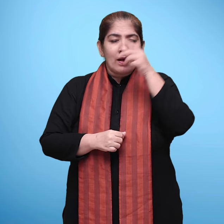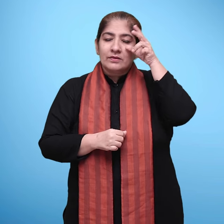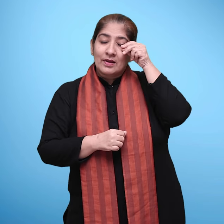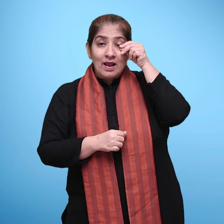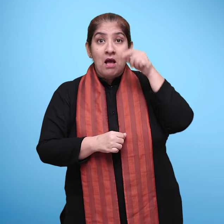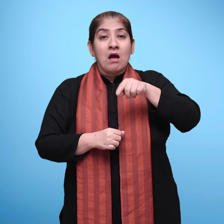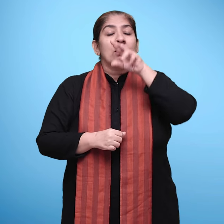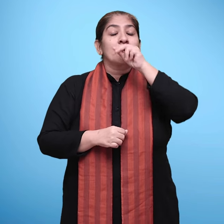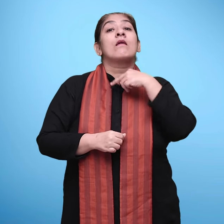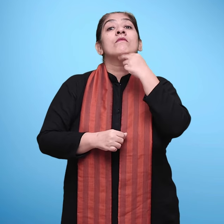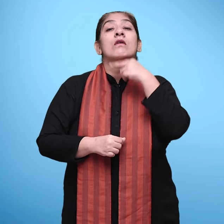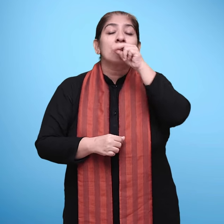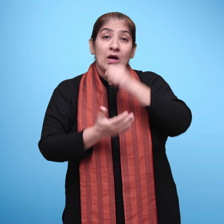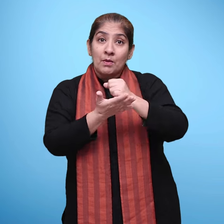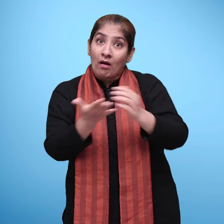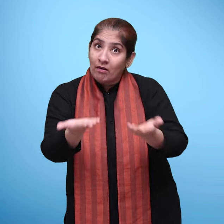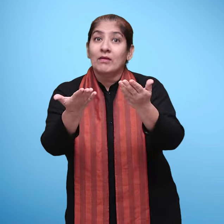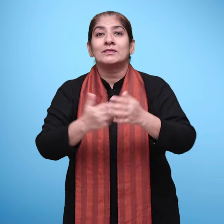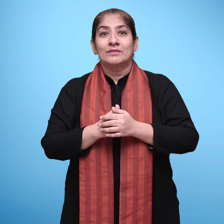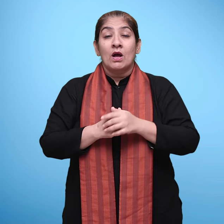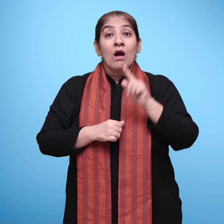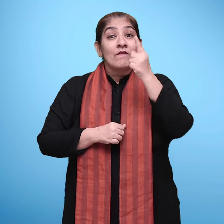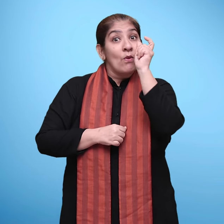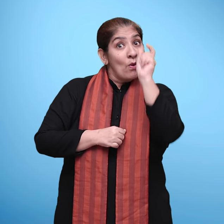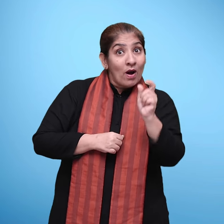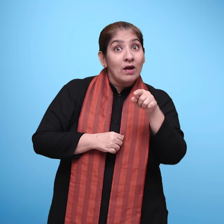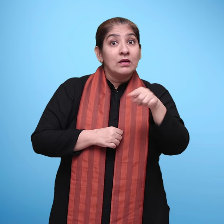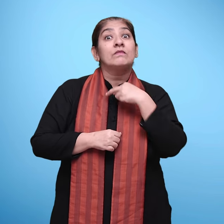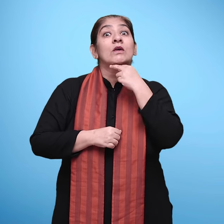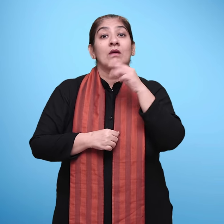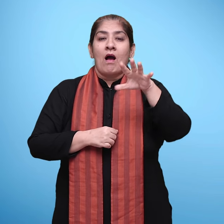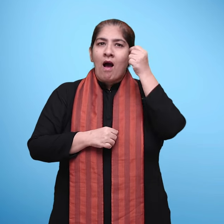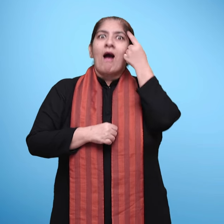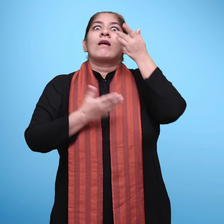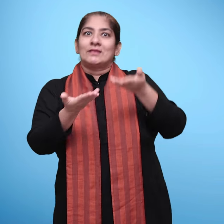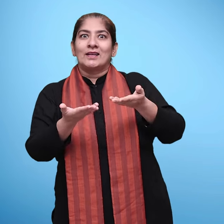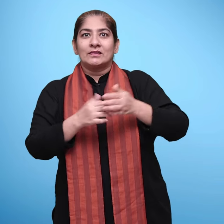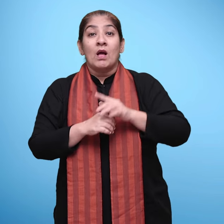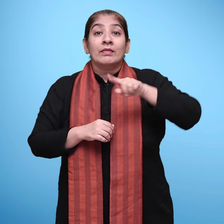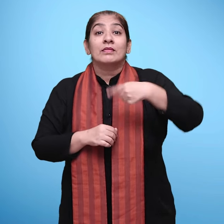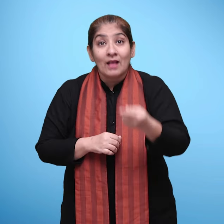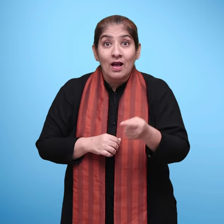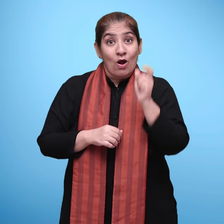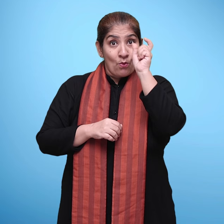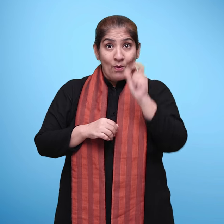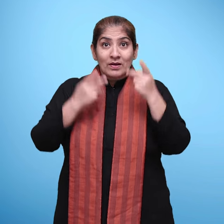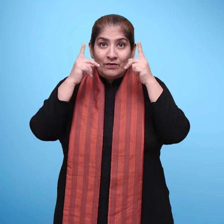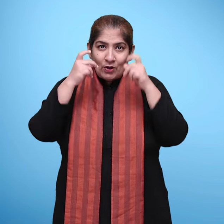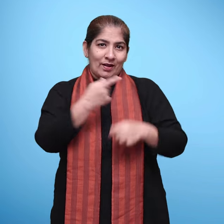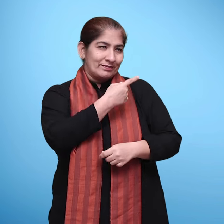करके इन शब्दों को बोलिए इनकी पहली ध्वनी बताईए फिर दादा दादी शब्द